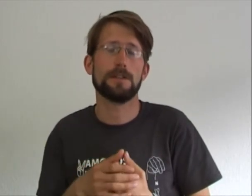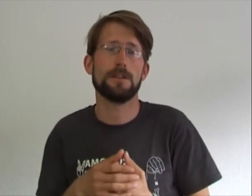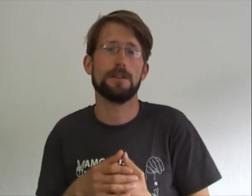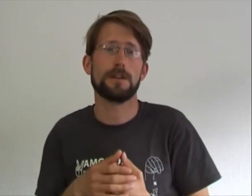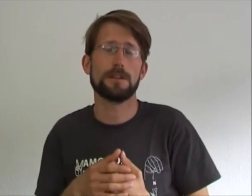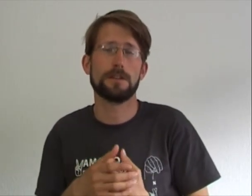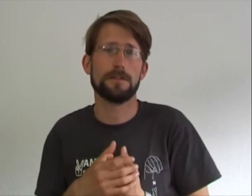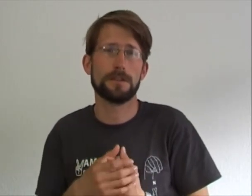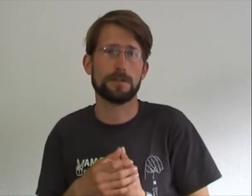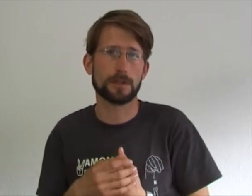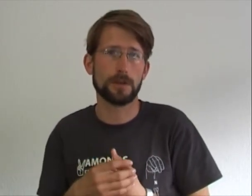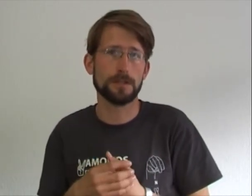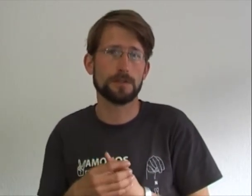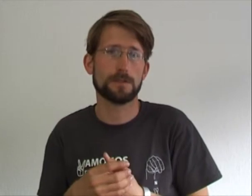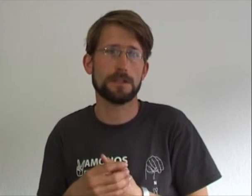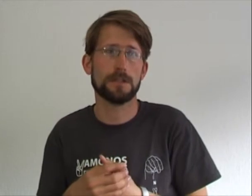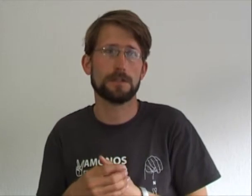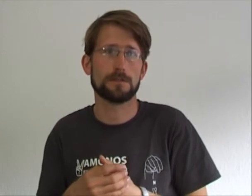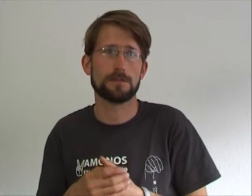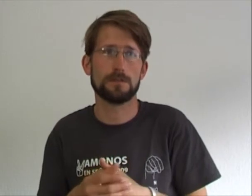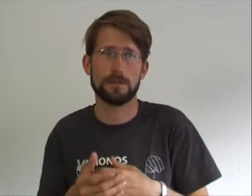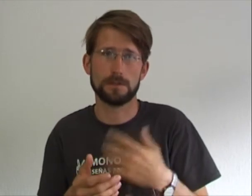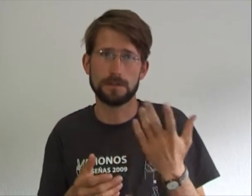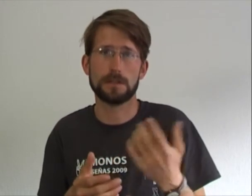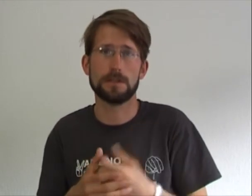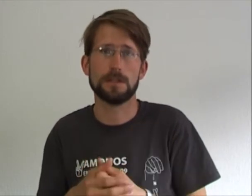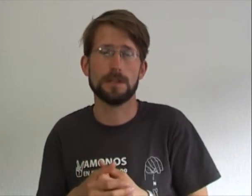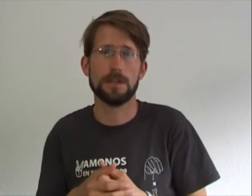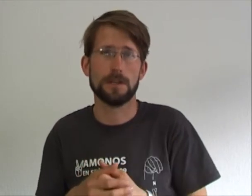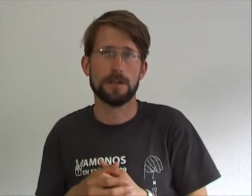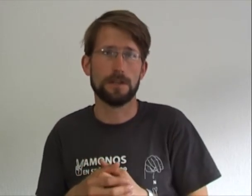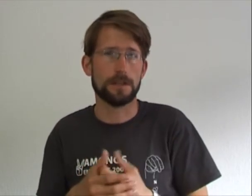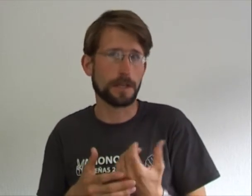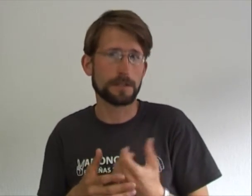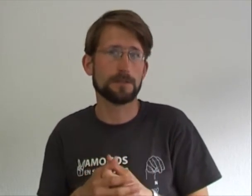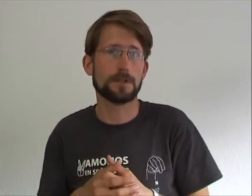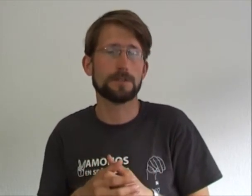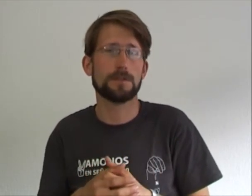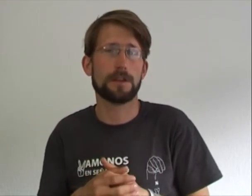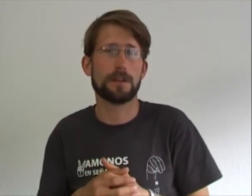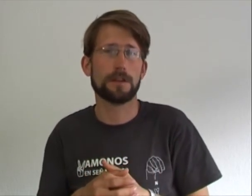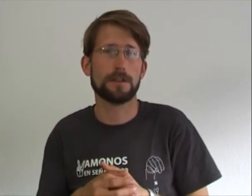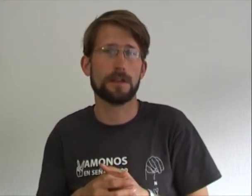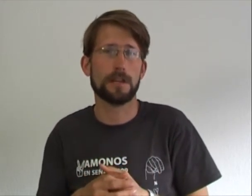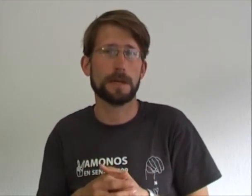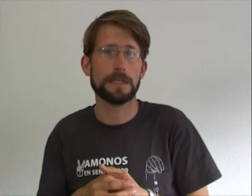que tiene 24 años y es un estudiante de Essen, una ciudad en Alemania.